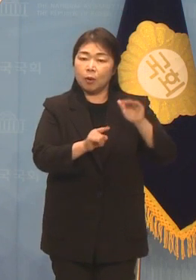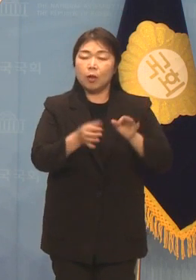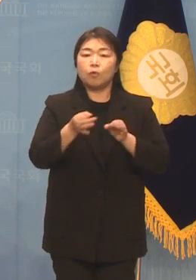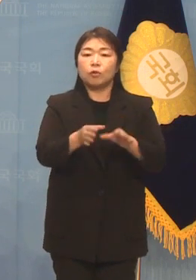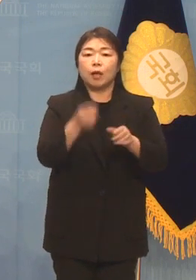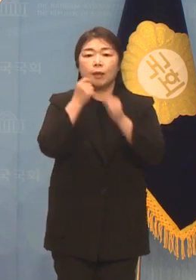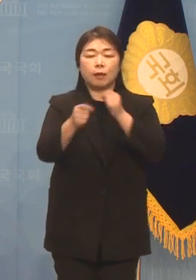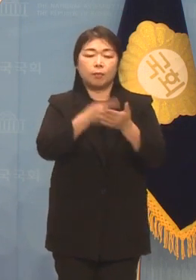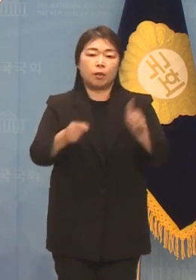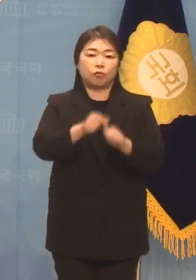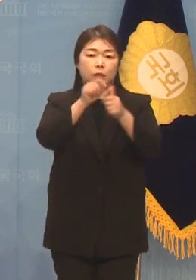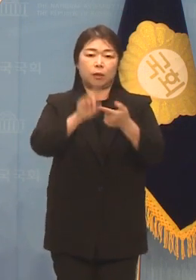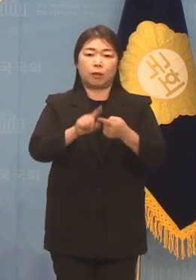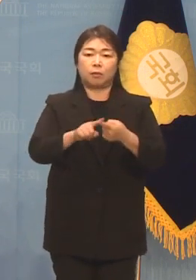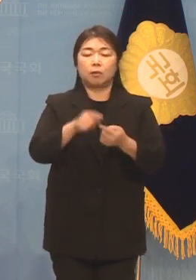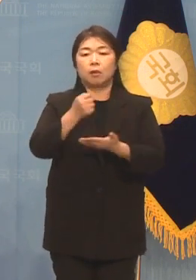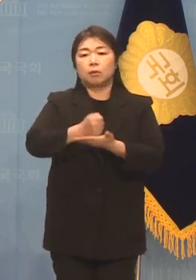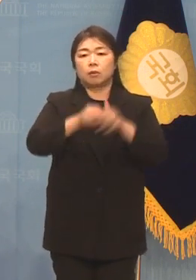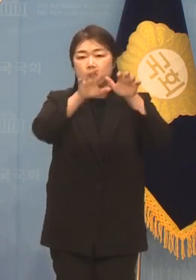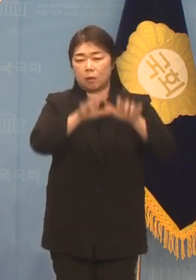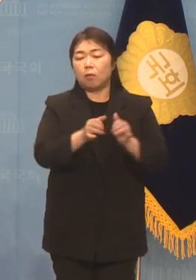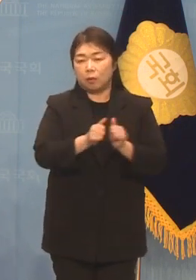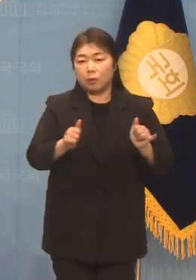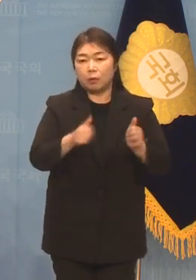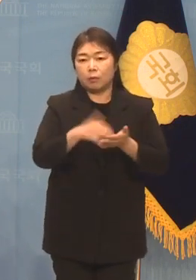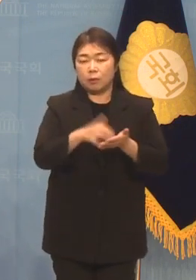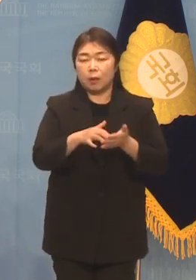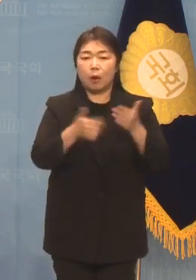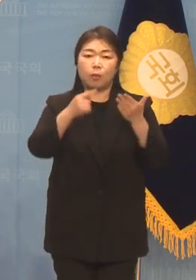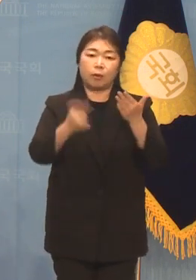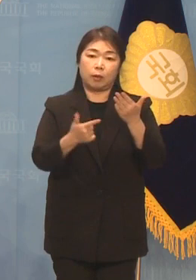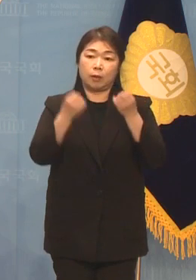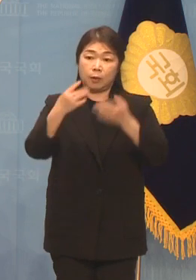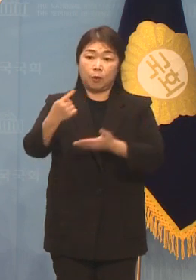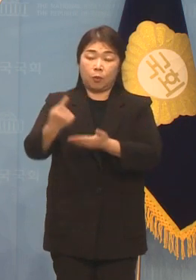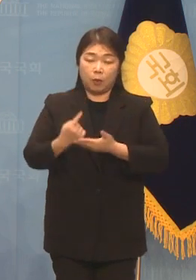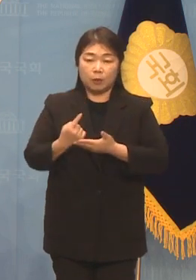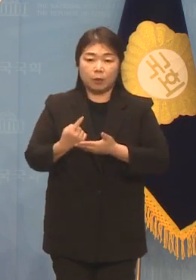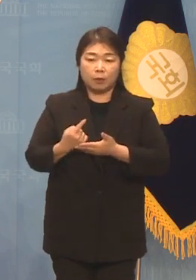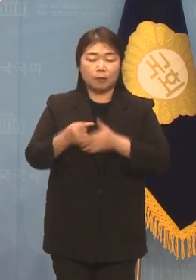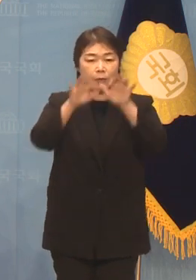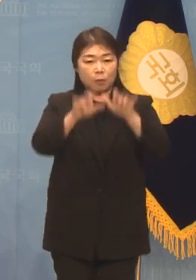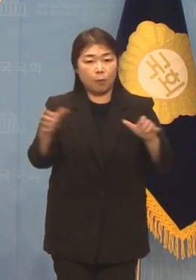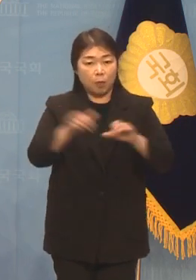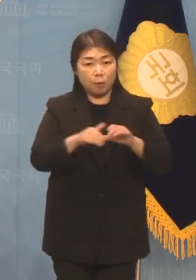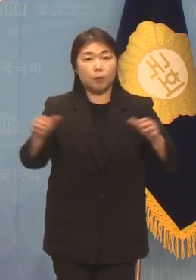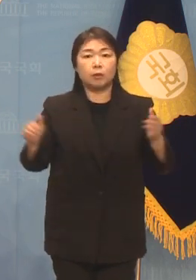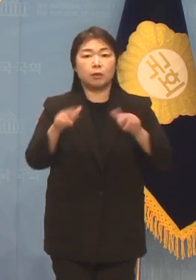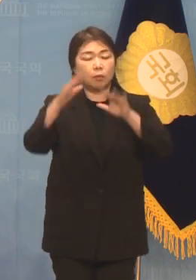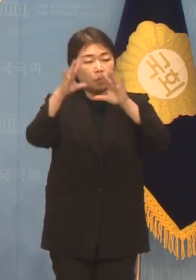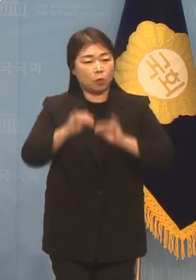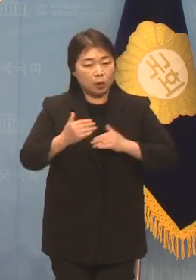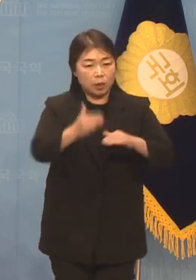사기, 피해 구제에 관한 청원 등 총 9건으로 지난주 새로 공개된 청원을 포함해서 현재 동의